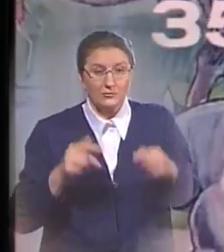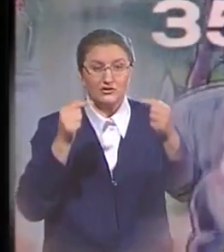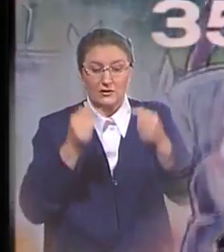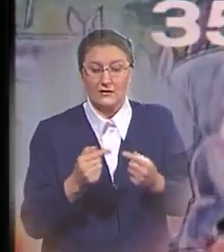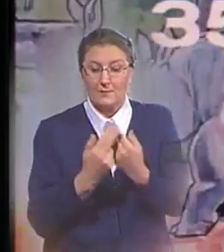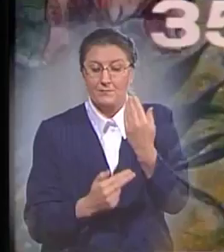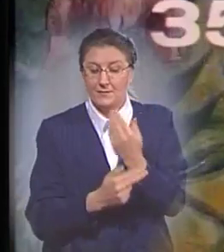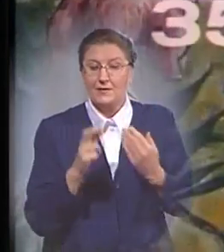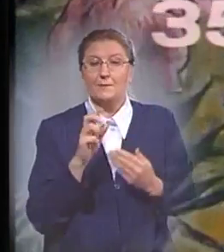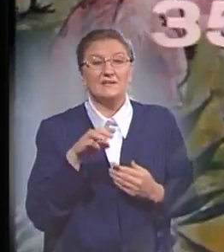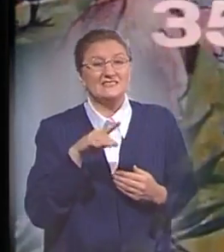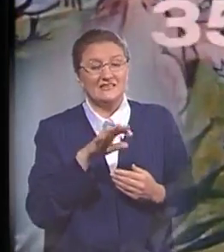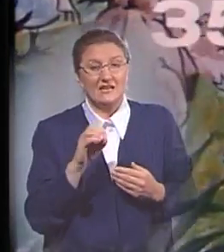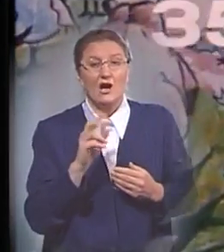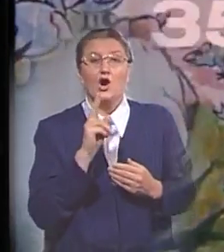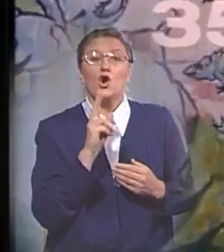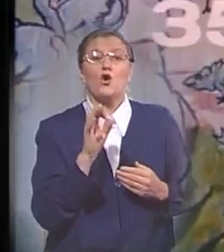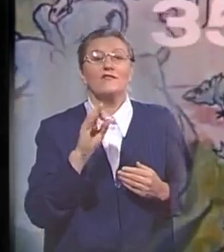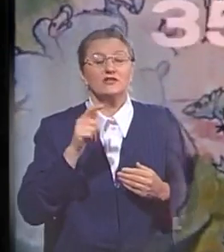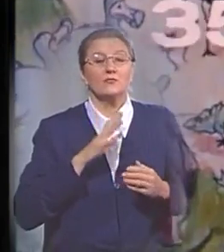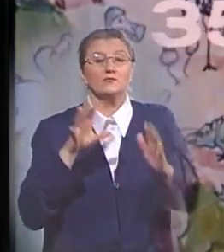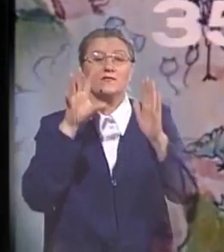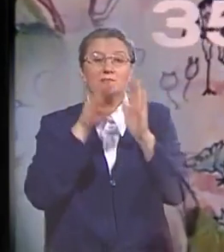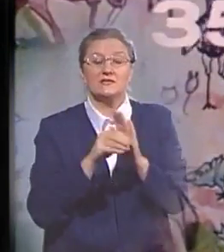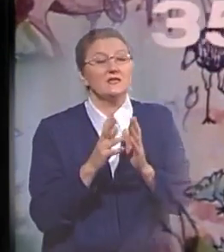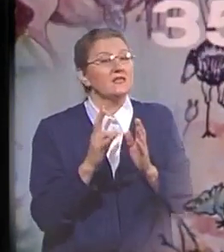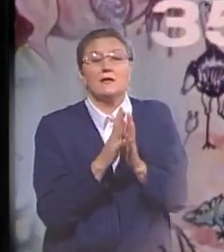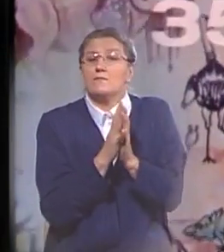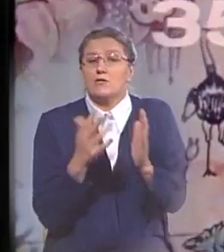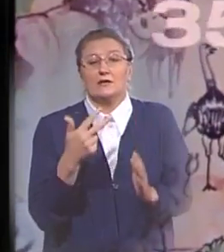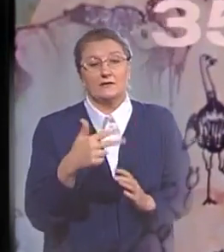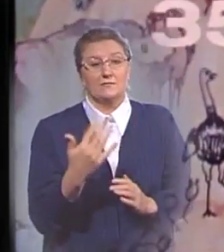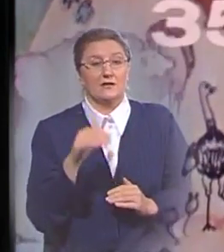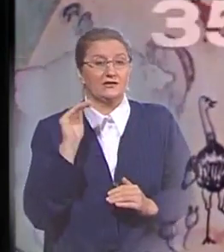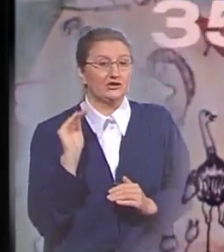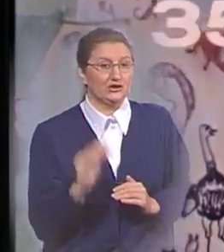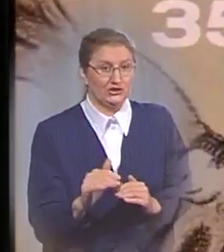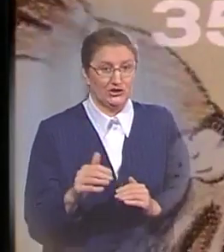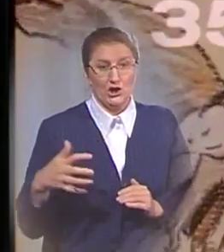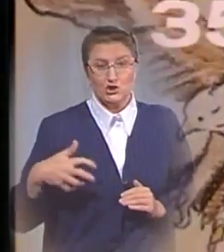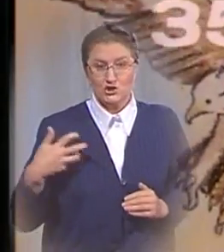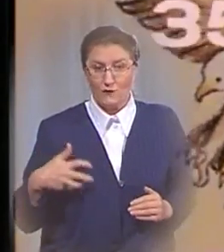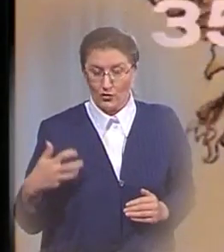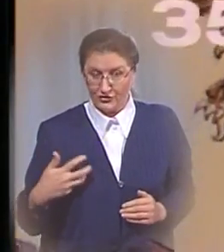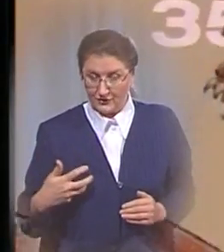отмечают, что в ковчег можно было вместить не более 35 тысяч экземпляров животных. Но будем